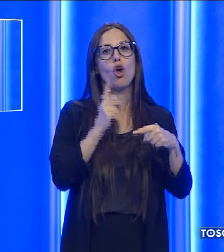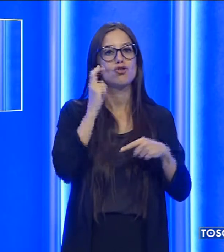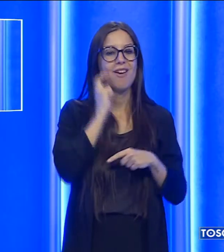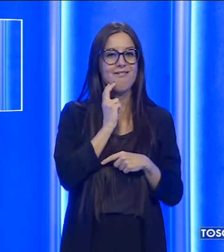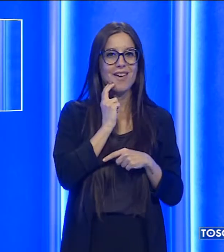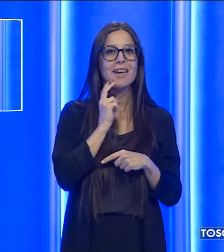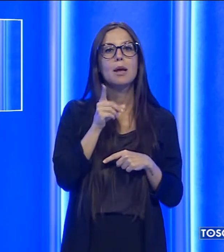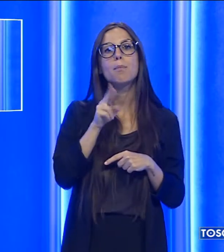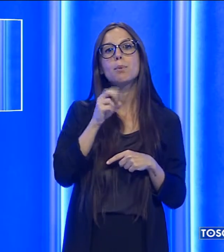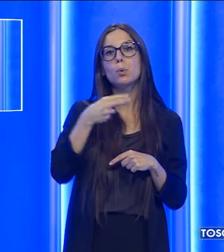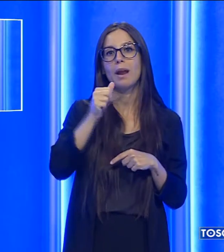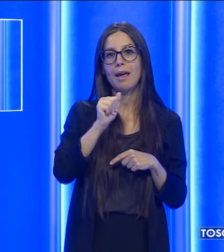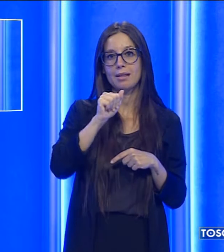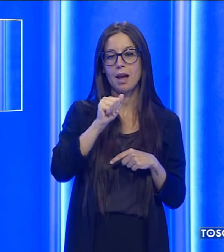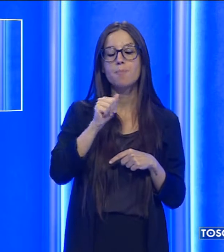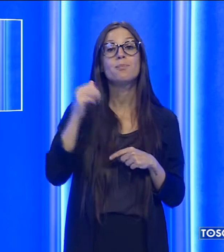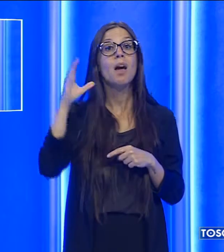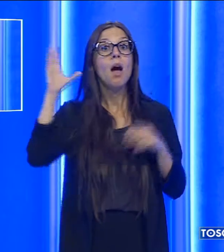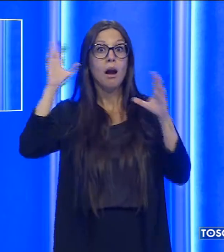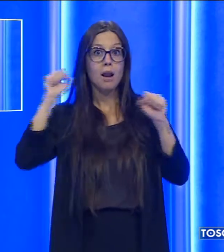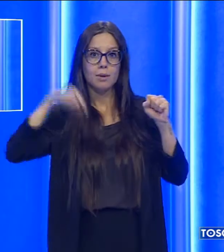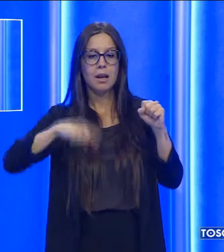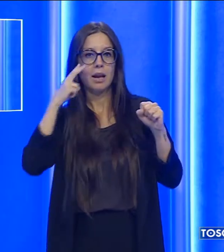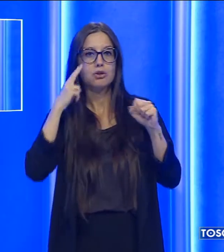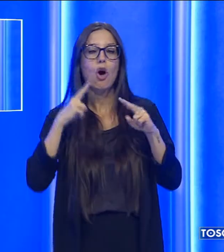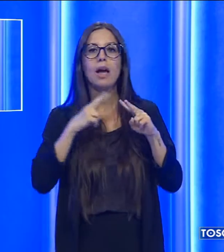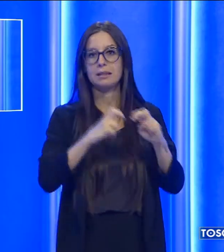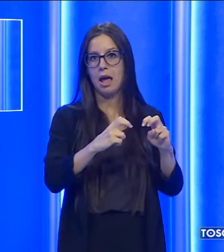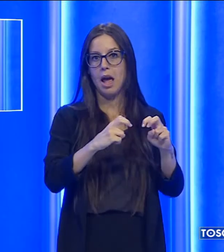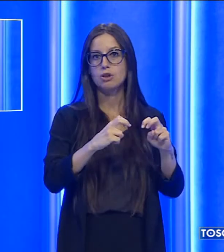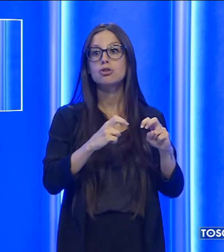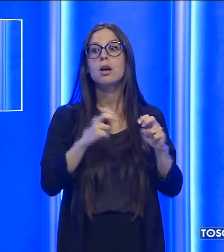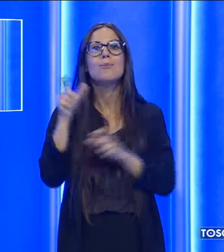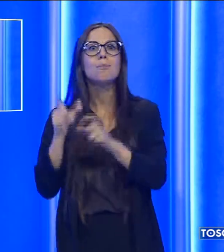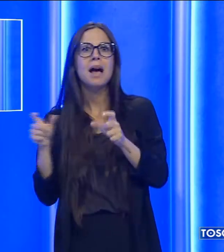i carabinieri che erano stati allertati da alcuni passanti.